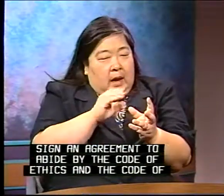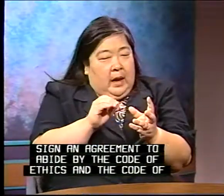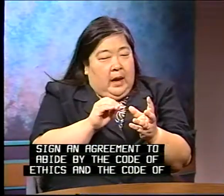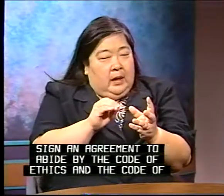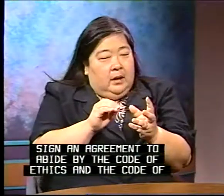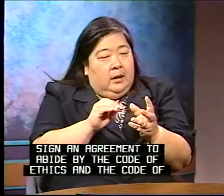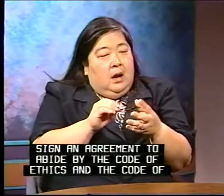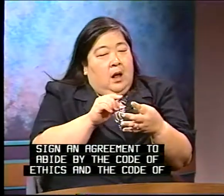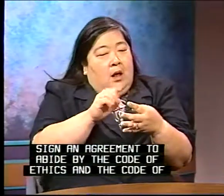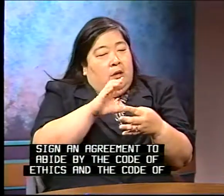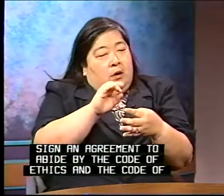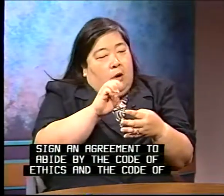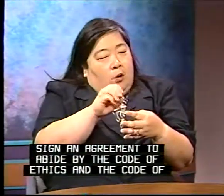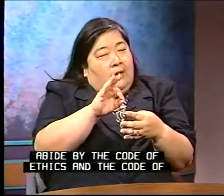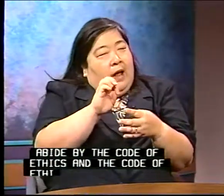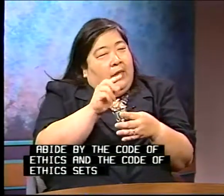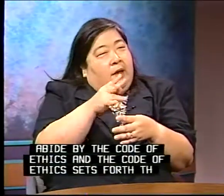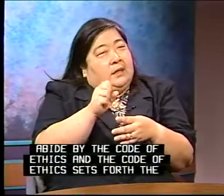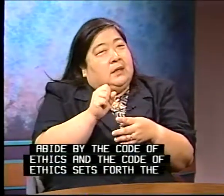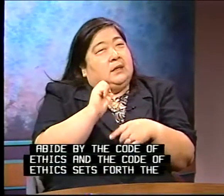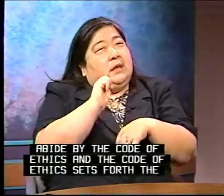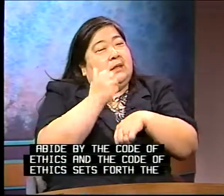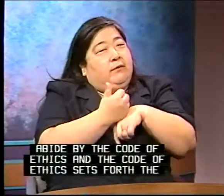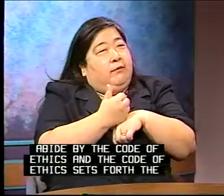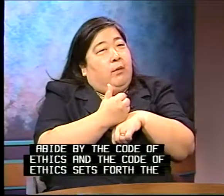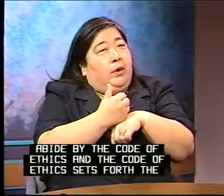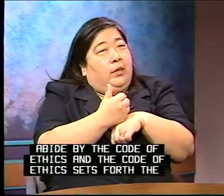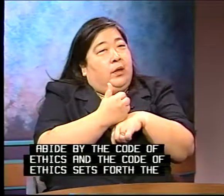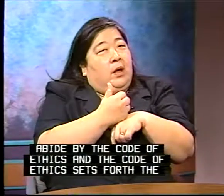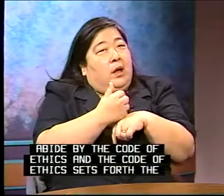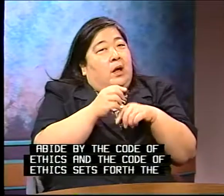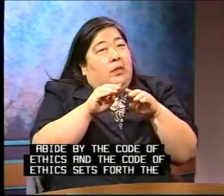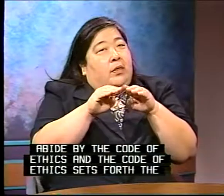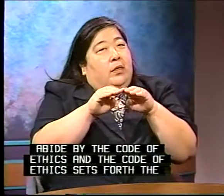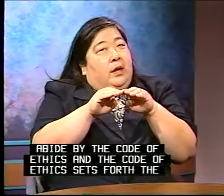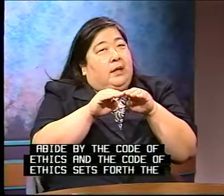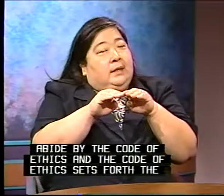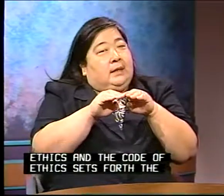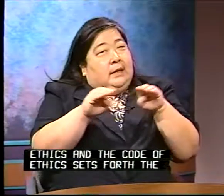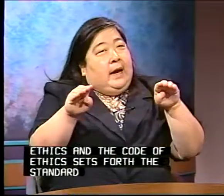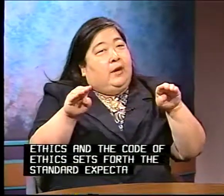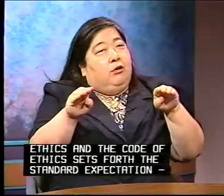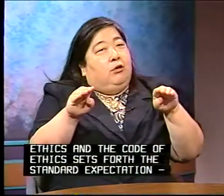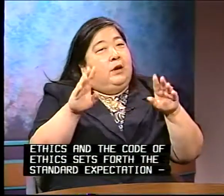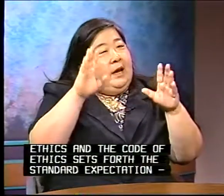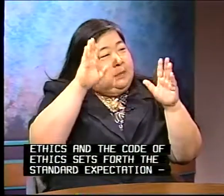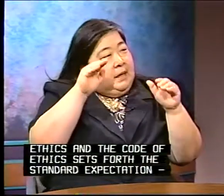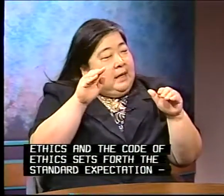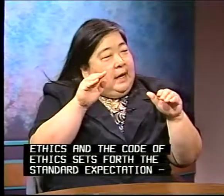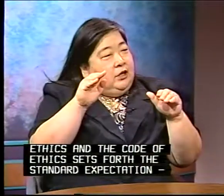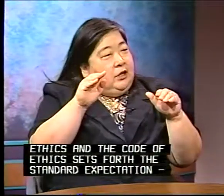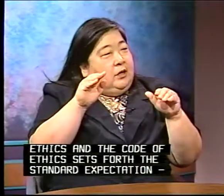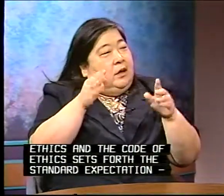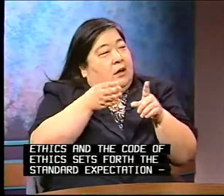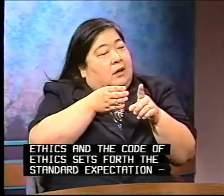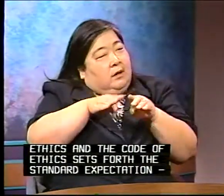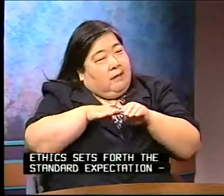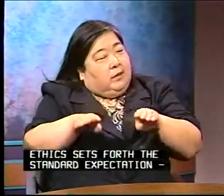And the Code of Ethics sets forth the standard expectation levels